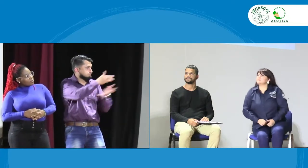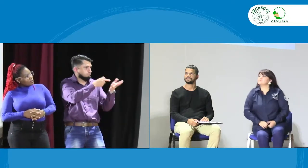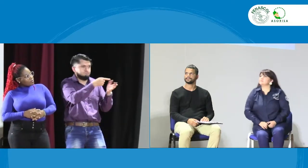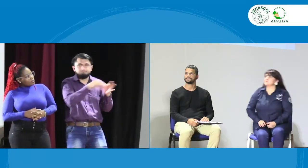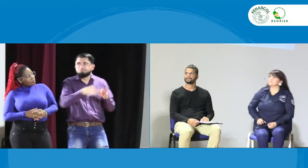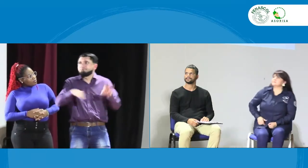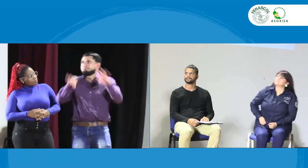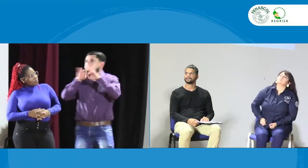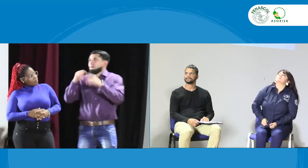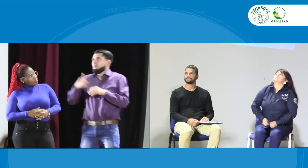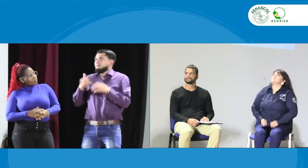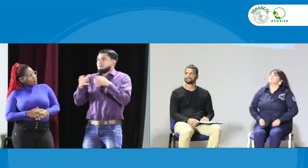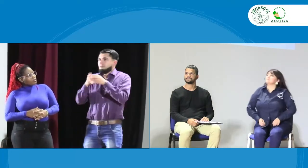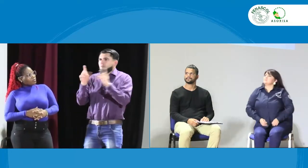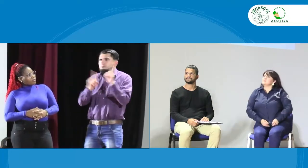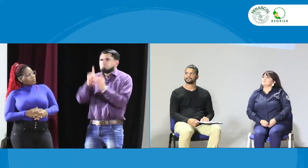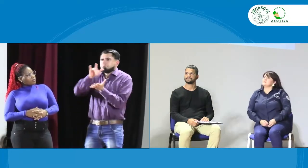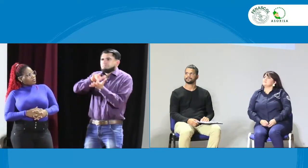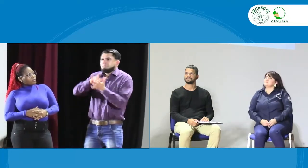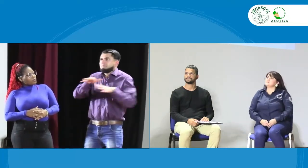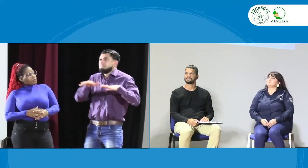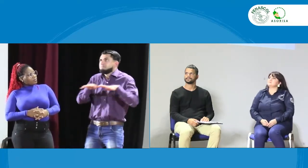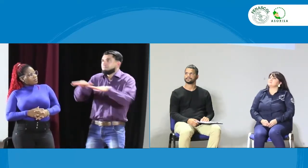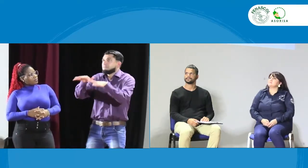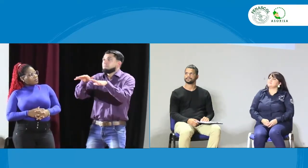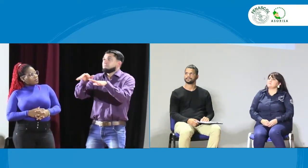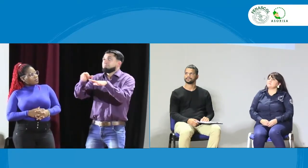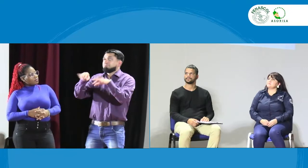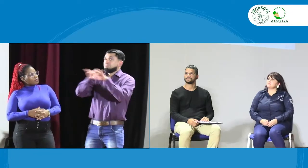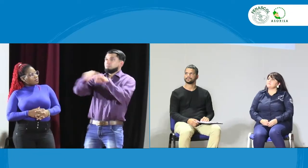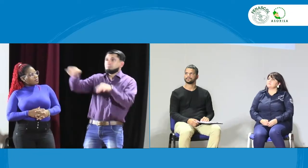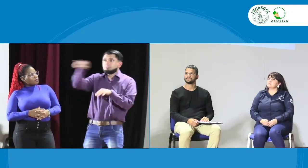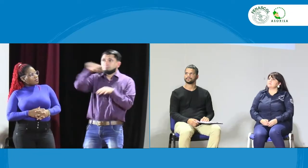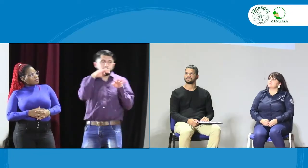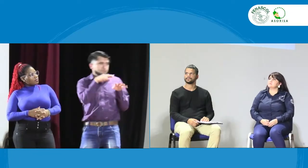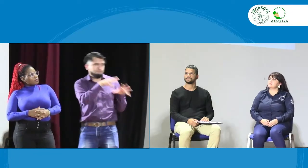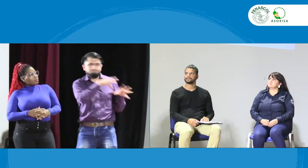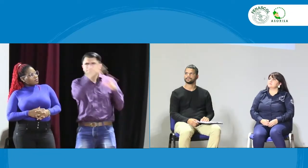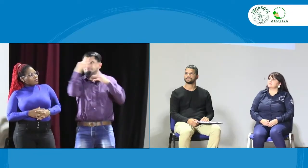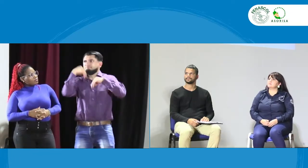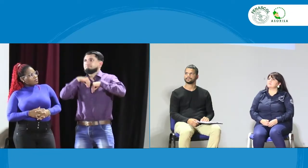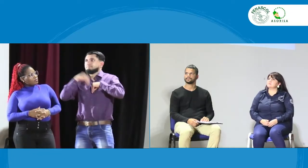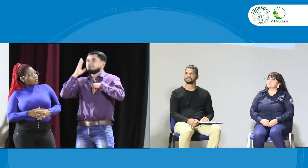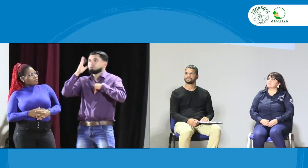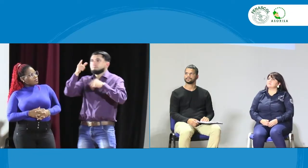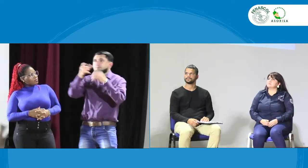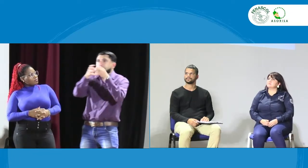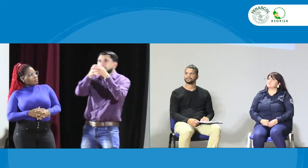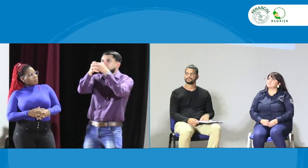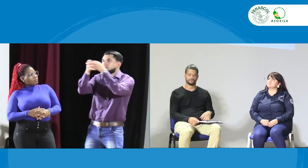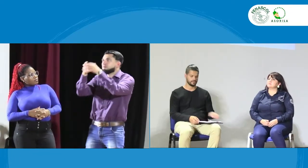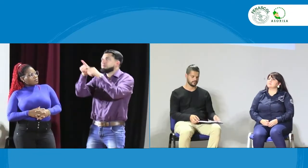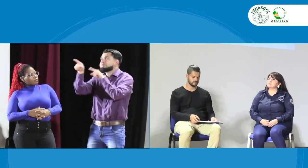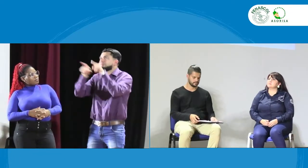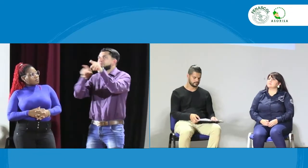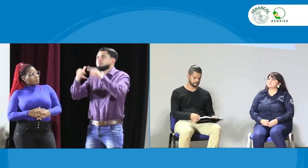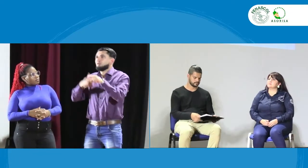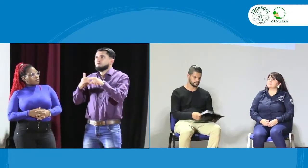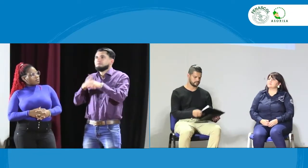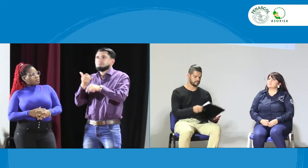Nada, pues darle las gracias a ustedes por este conversatorio que acabamos de tener acerca de la participación efectiva de los jóvenes en el movimiento